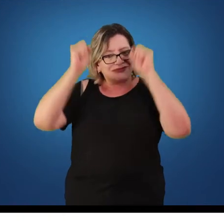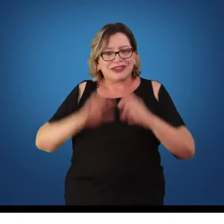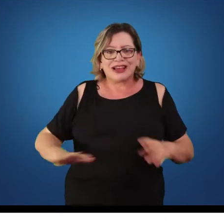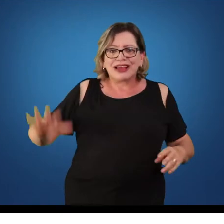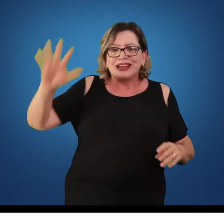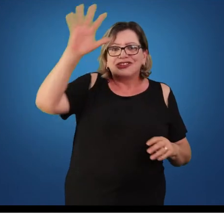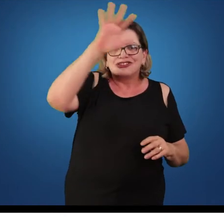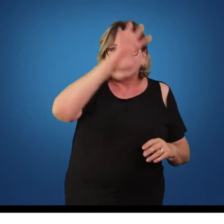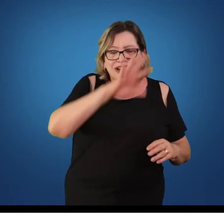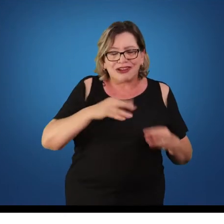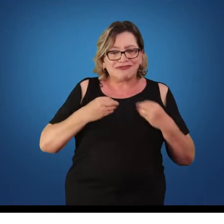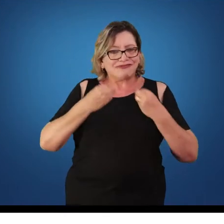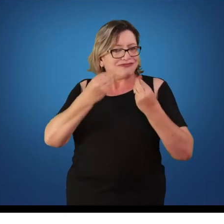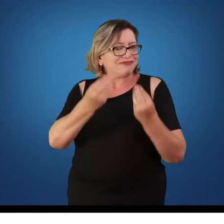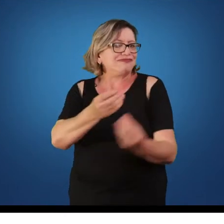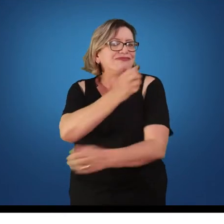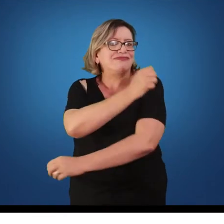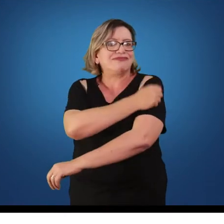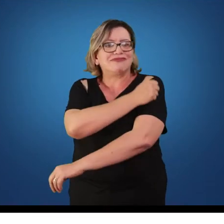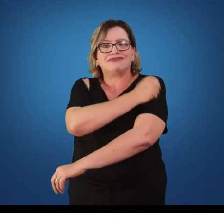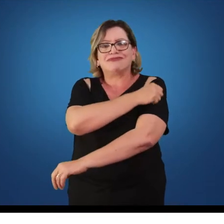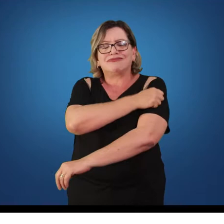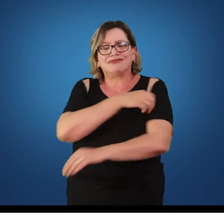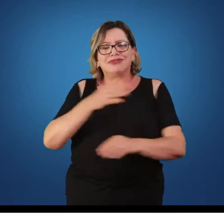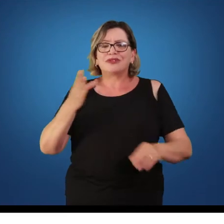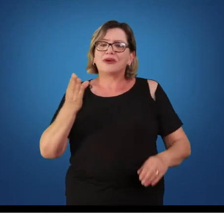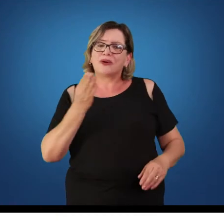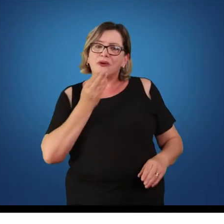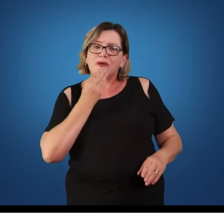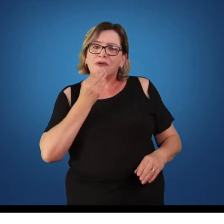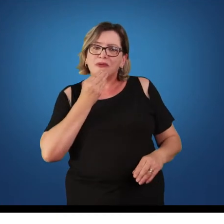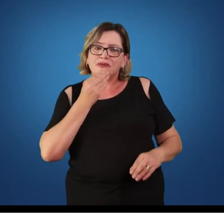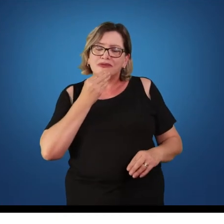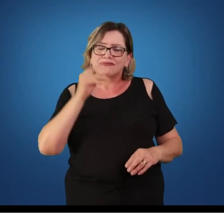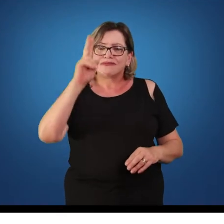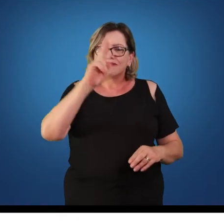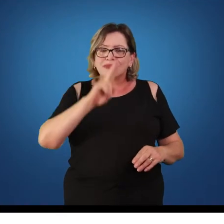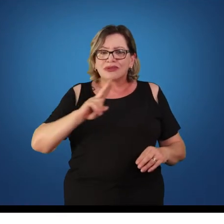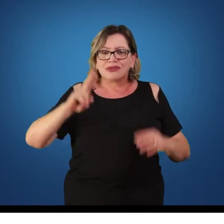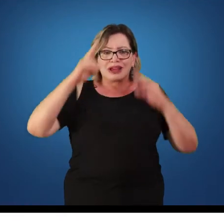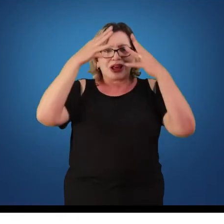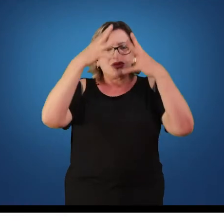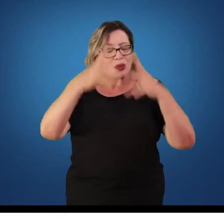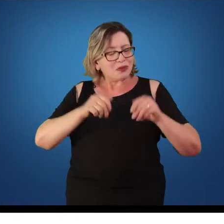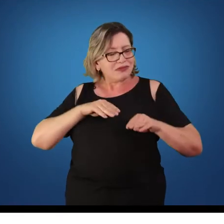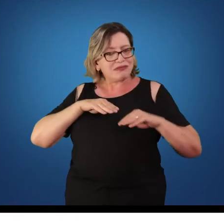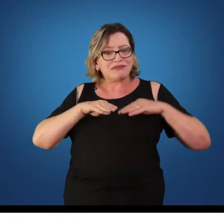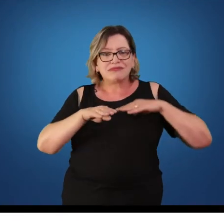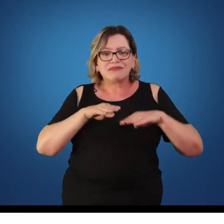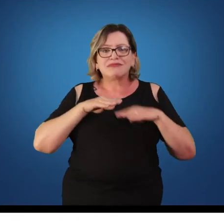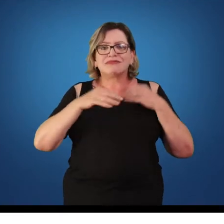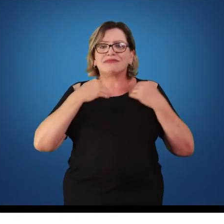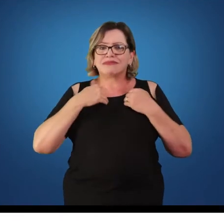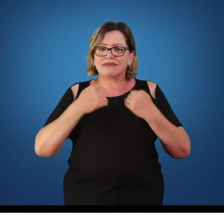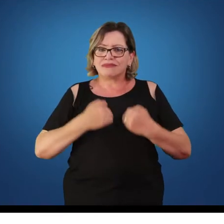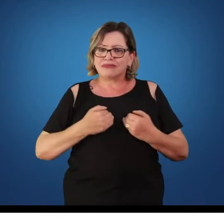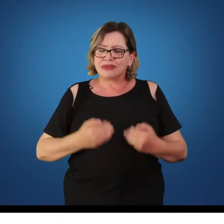o aluno e para o professor a oportunidade de explorar todos os movimentos e fazer construções